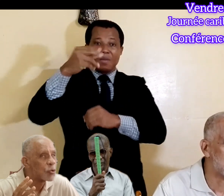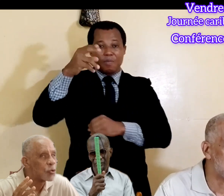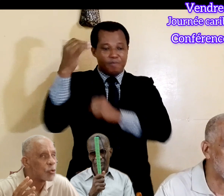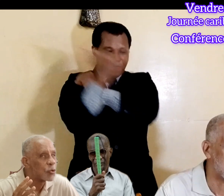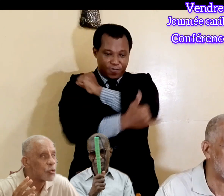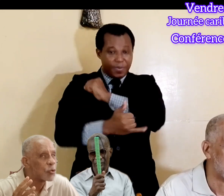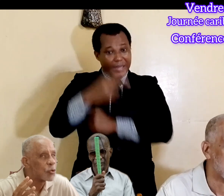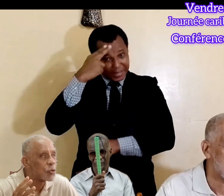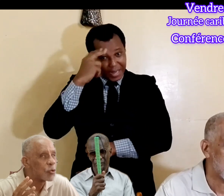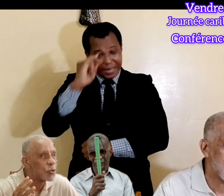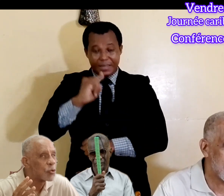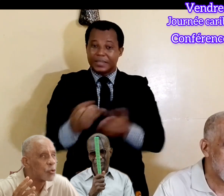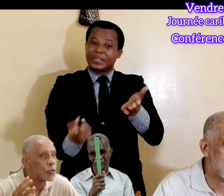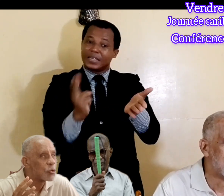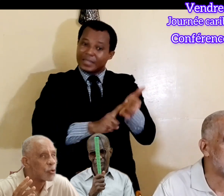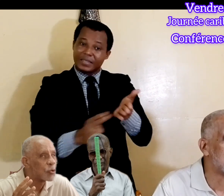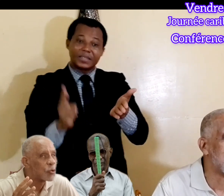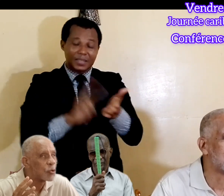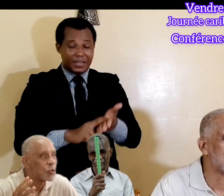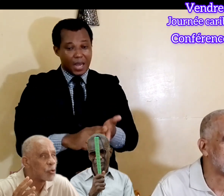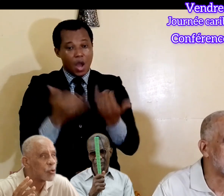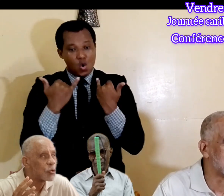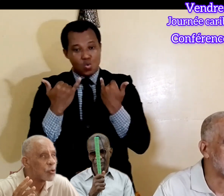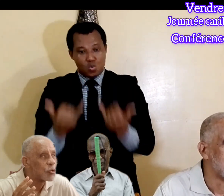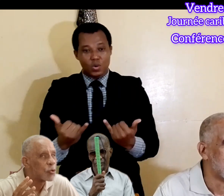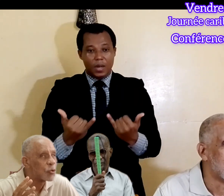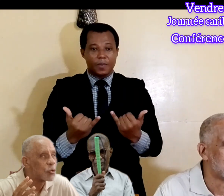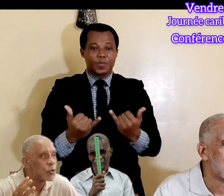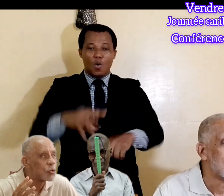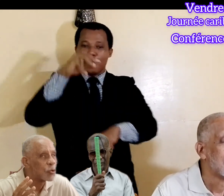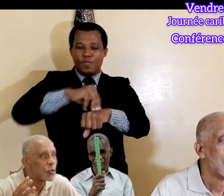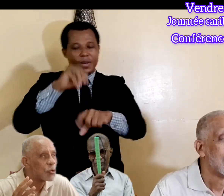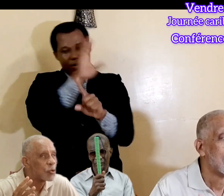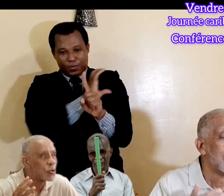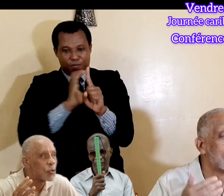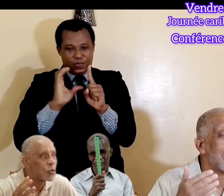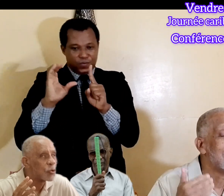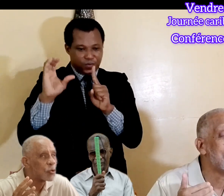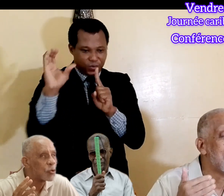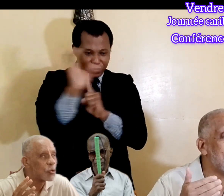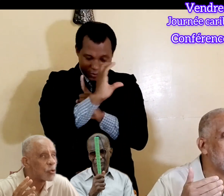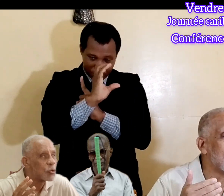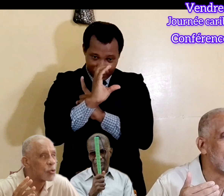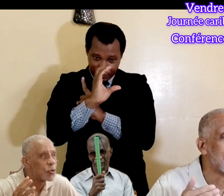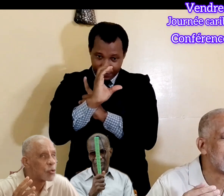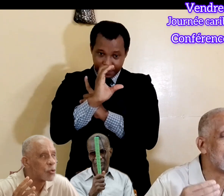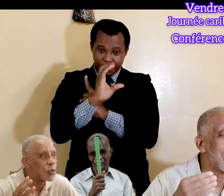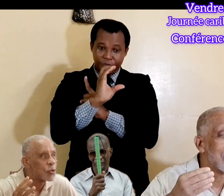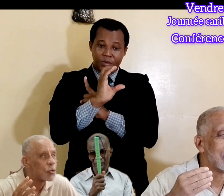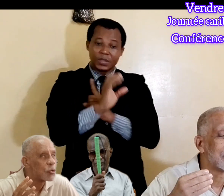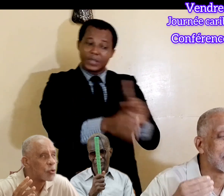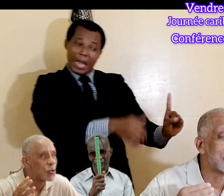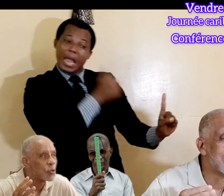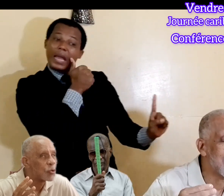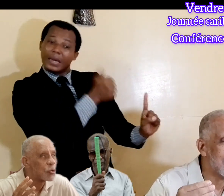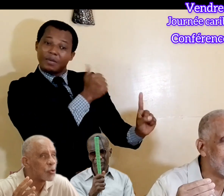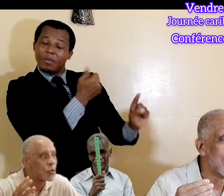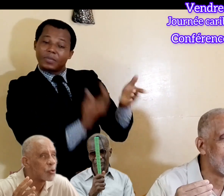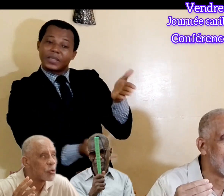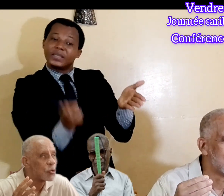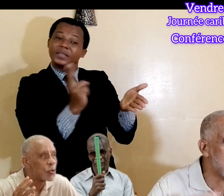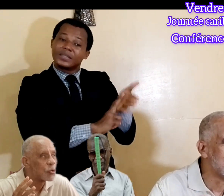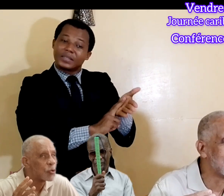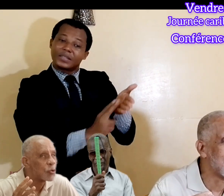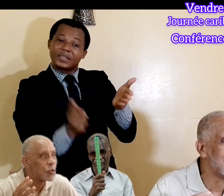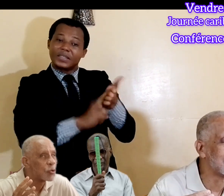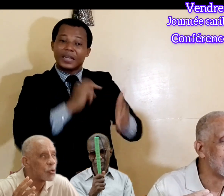de la Culture, et également la justice, c'est l'île même qui était signé